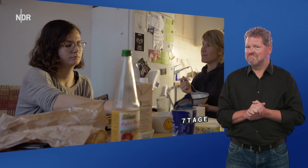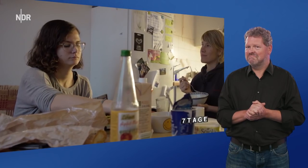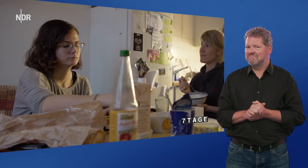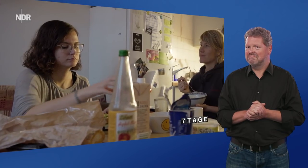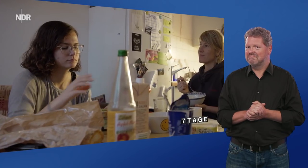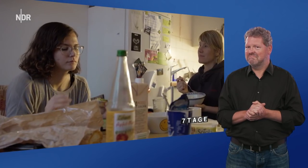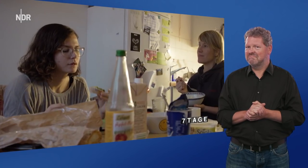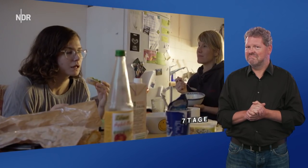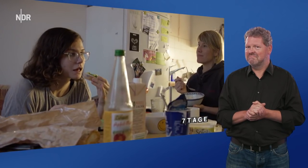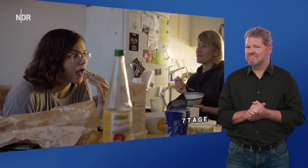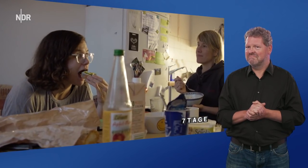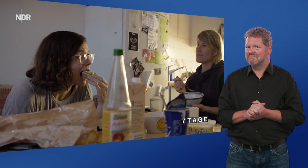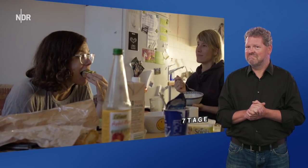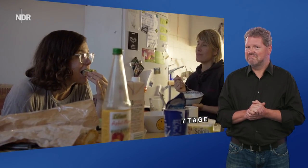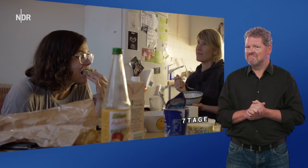Hab ich jetzt gar keine in meinem Freundeskreis.